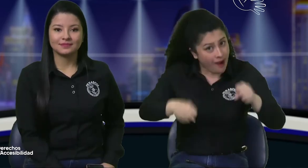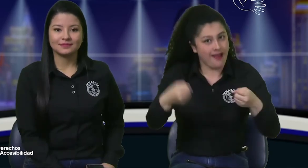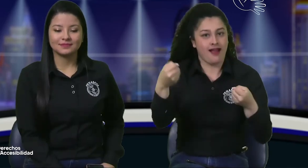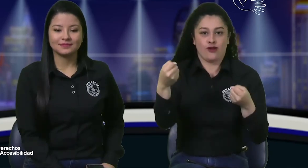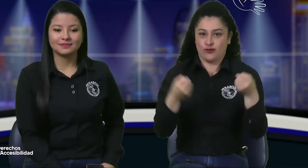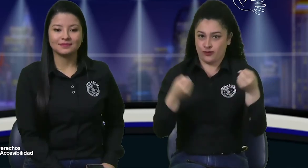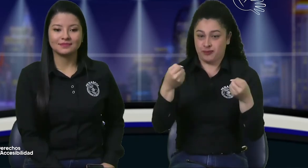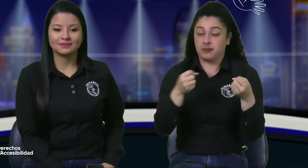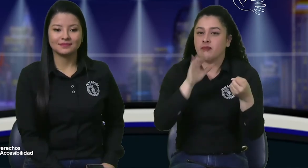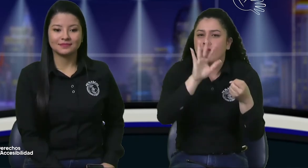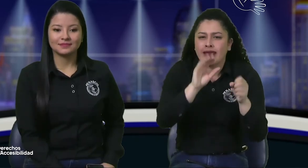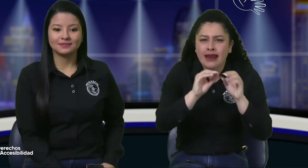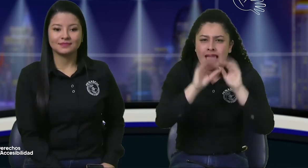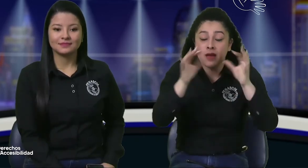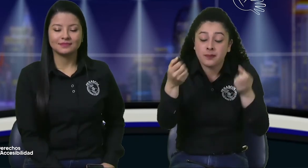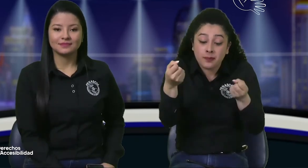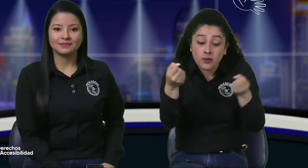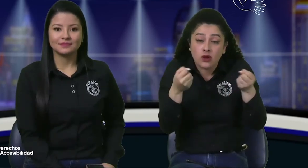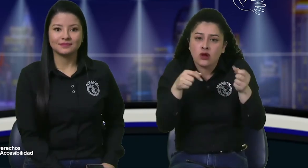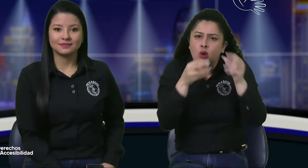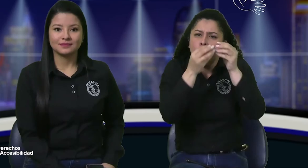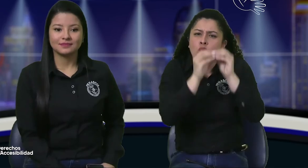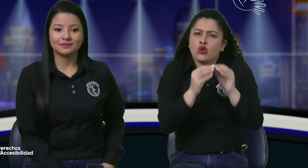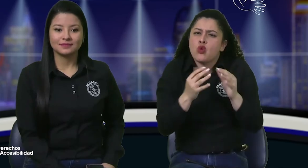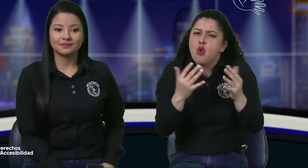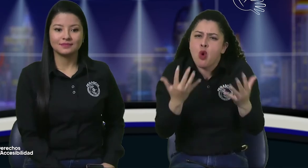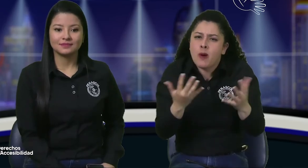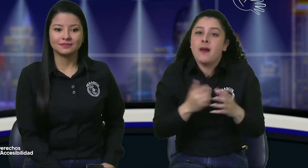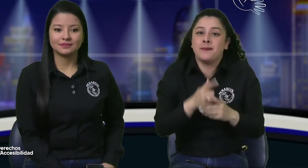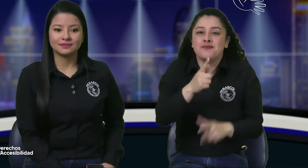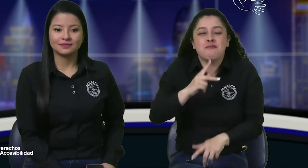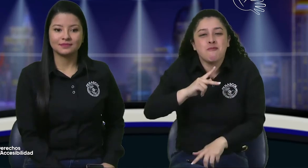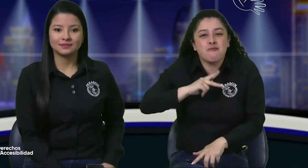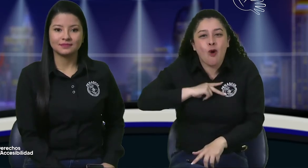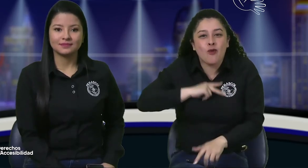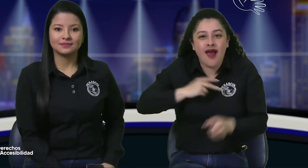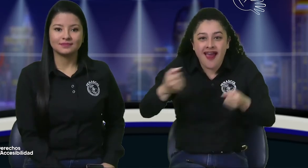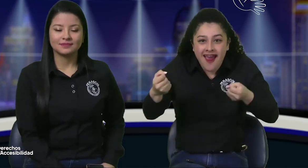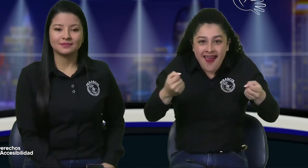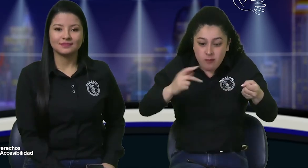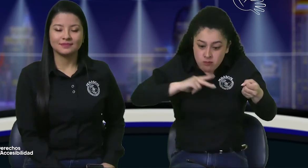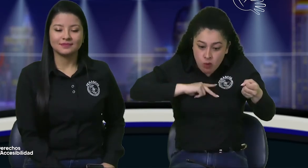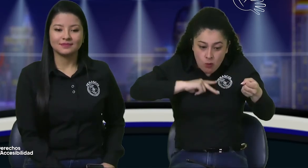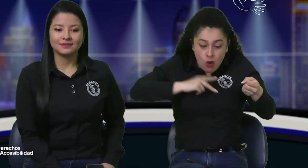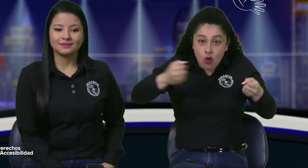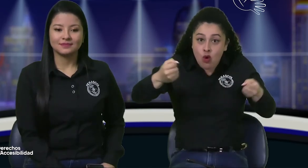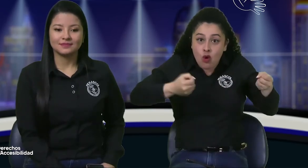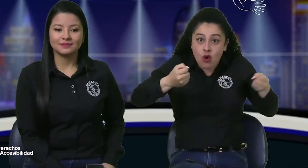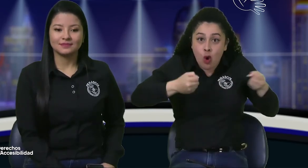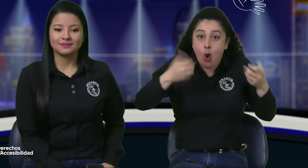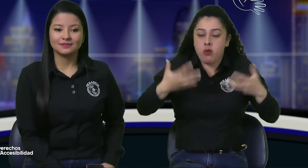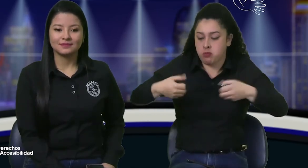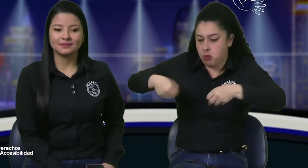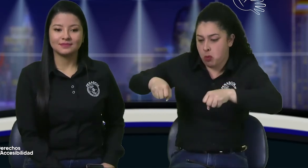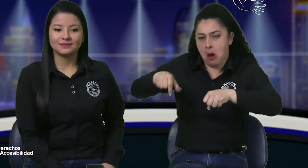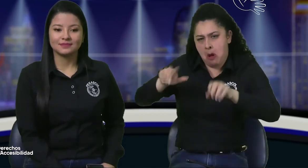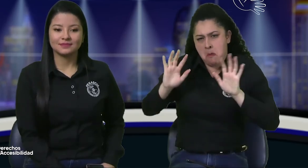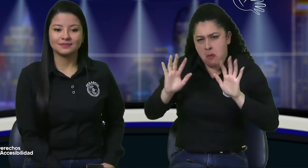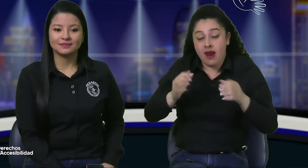y las personas sordas pueden tener esta licencia para transporte para transporte que pues pueda ser